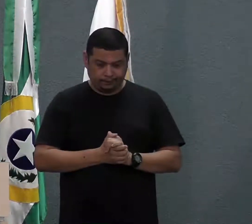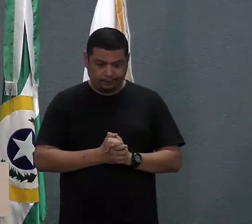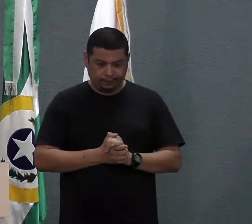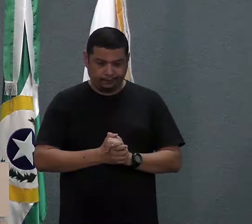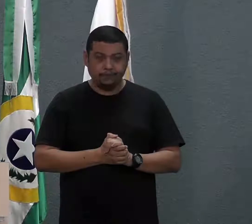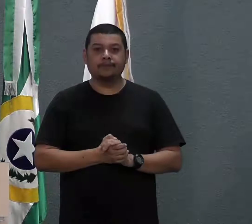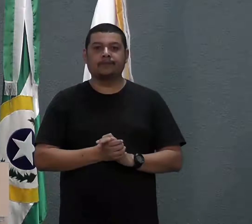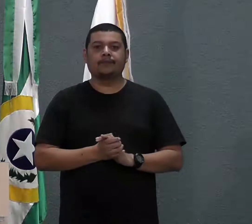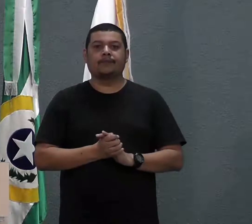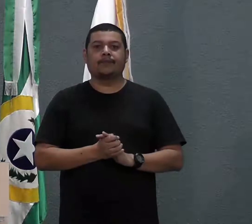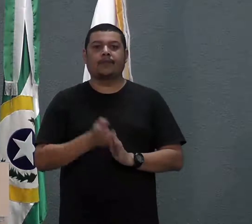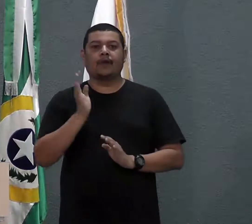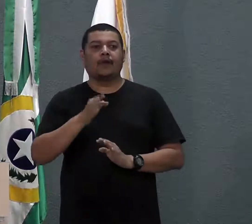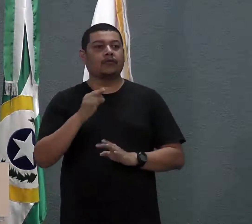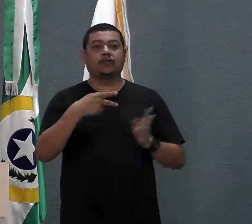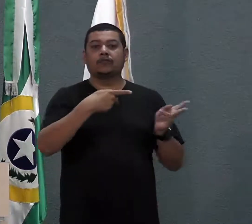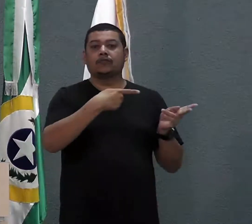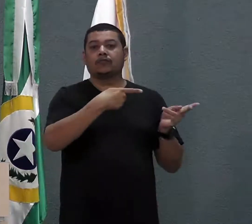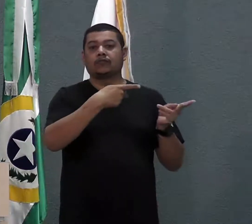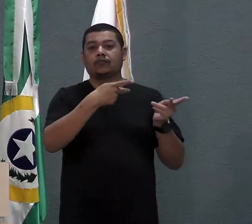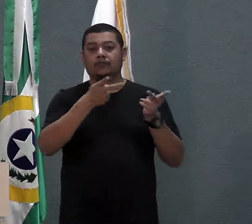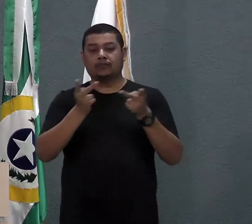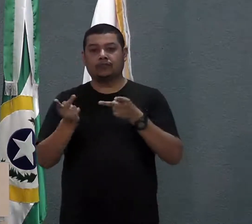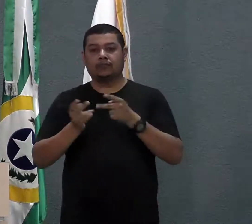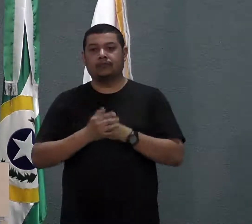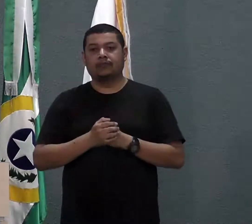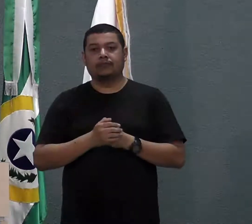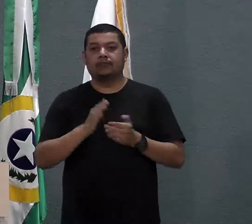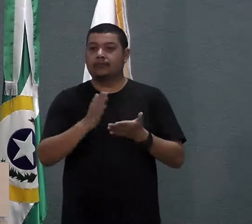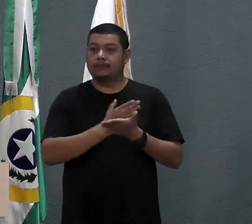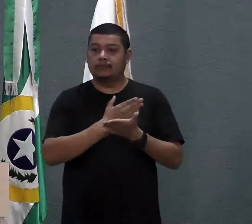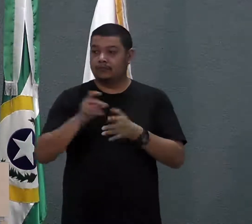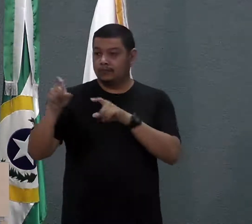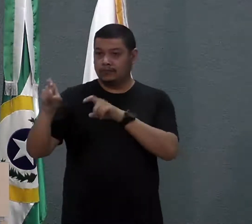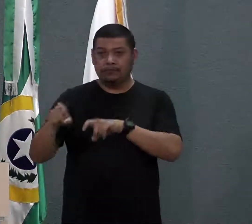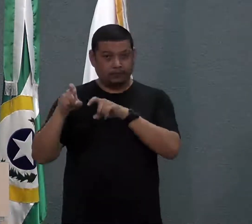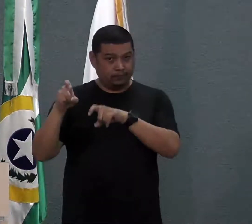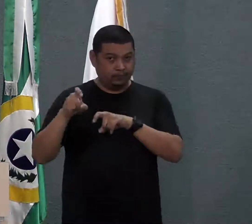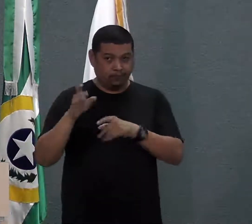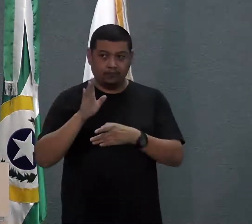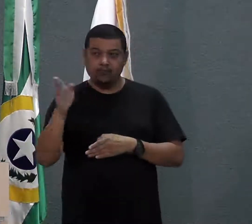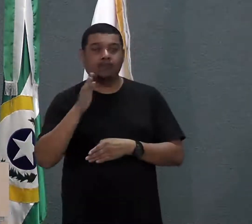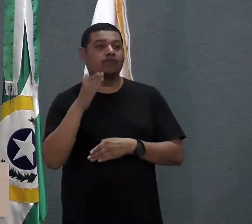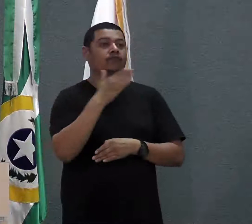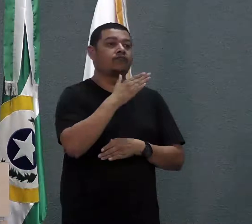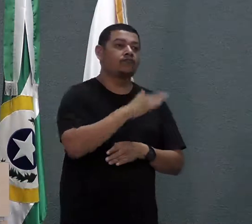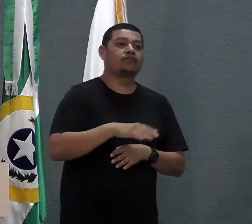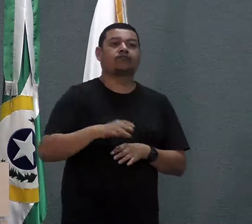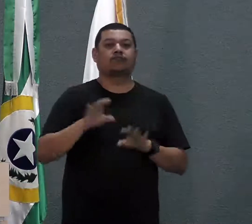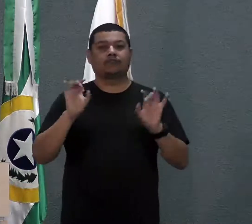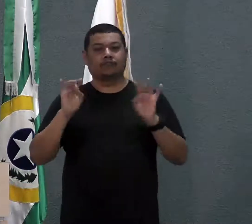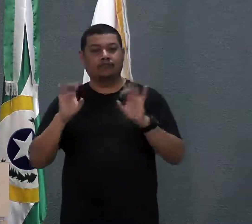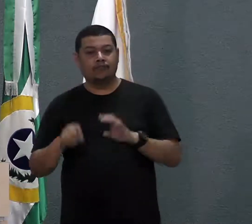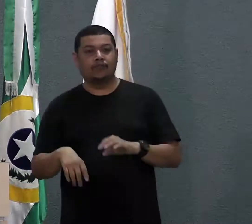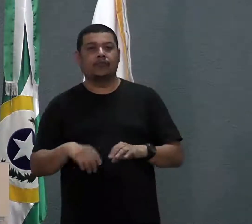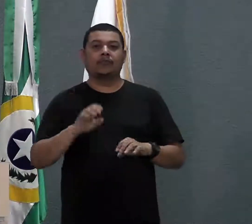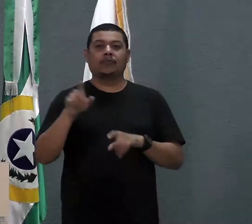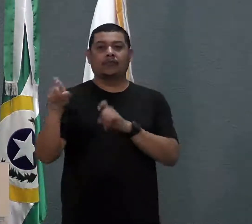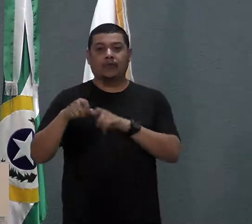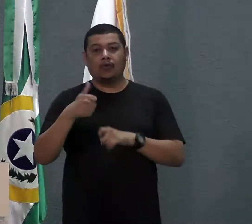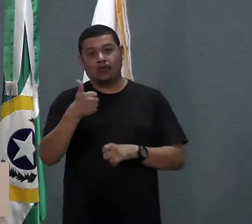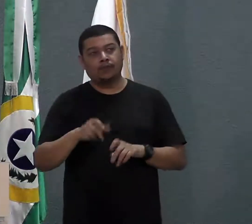Estive visitando, vereador Zivar, algumas linhas da nossa cidade, em especial linha 1, 2, 3, essa semana,